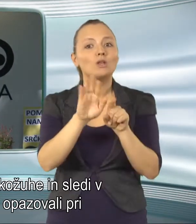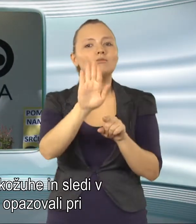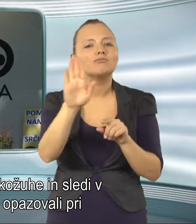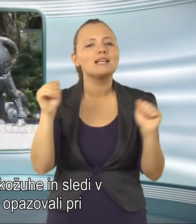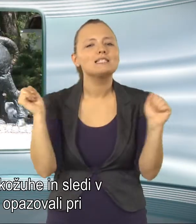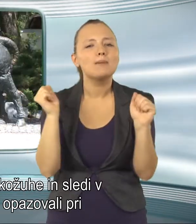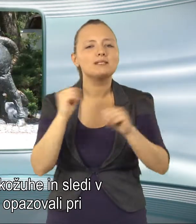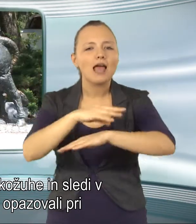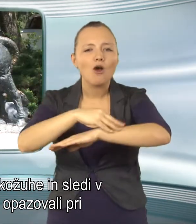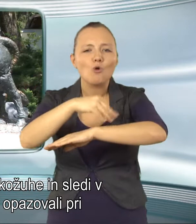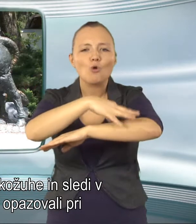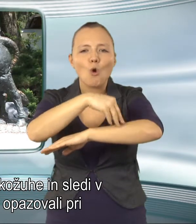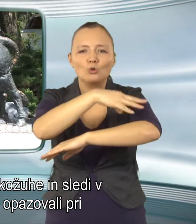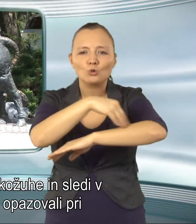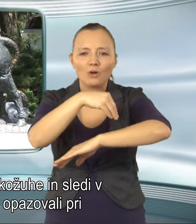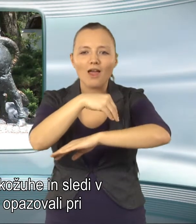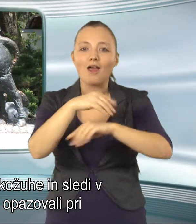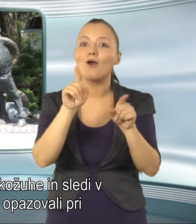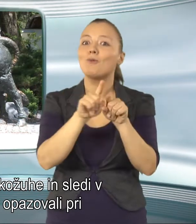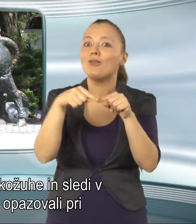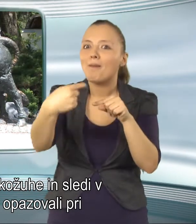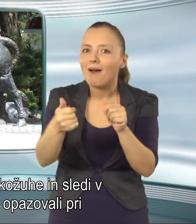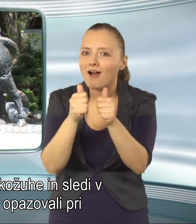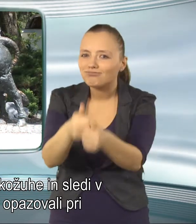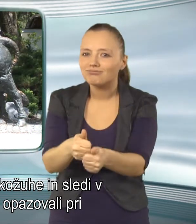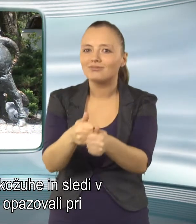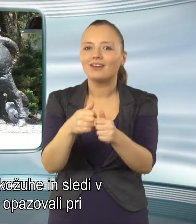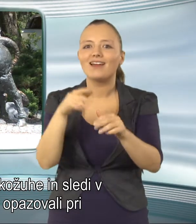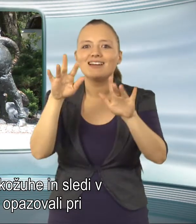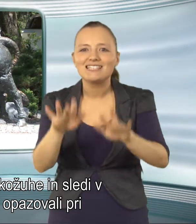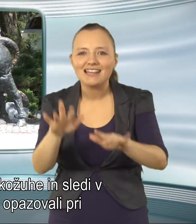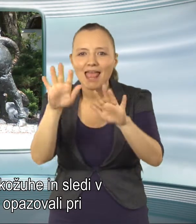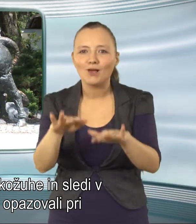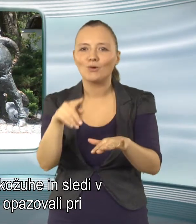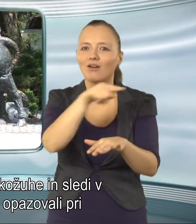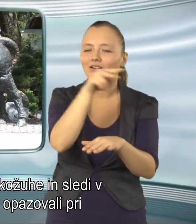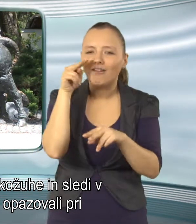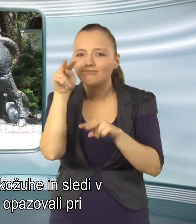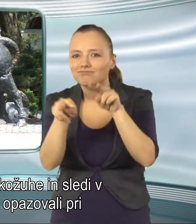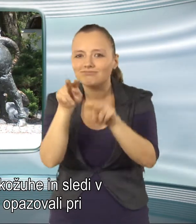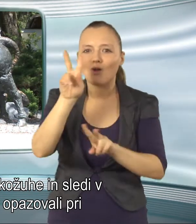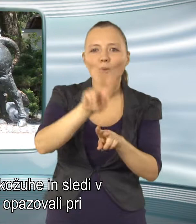sledi v snegu, ter jih opozovali pri hranjanju, na to pa bodo izdelovali še različne izdelke.